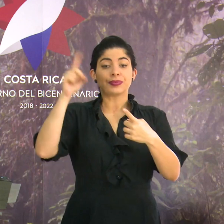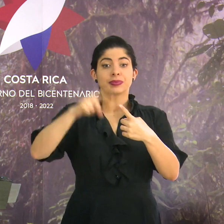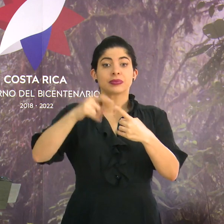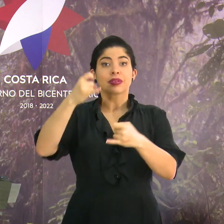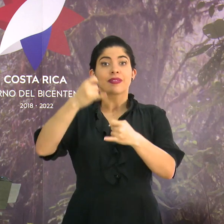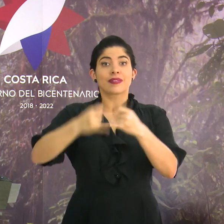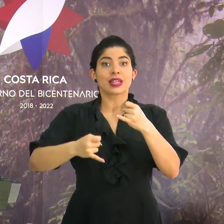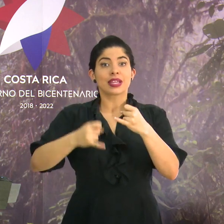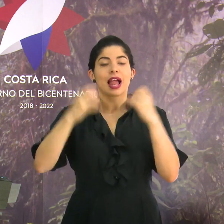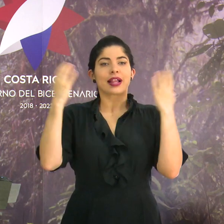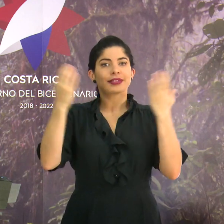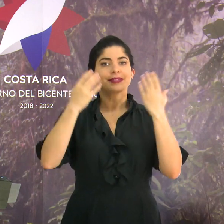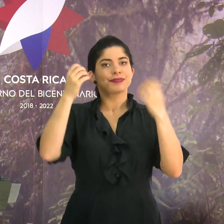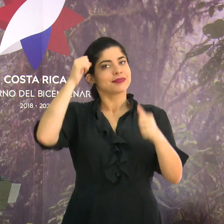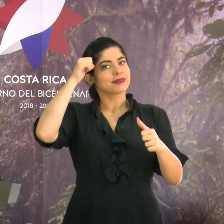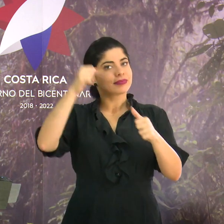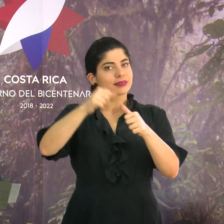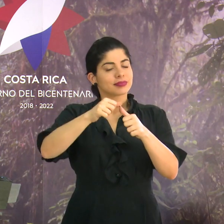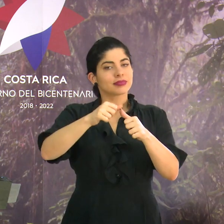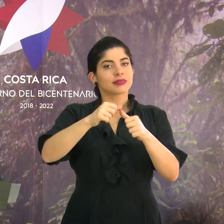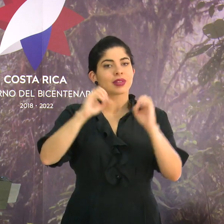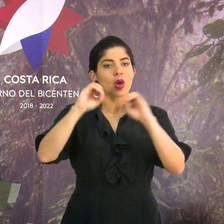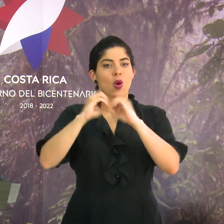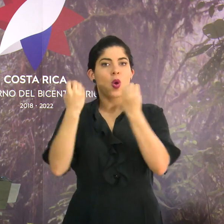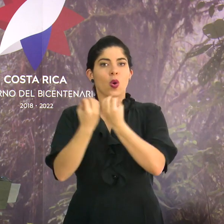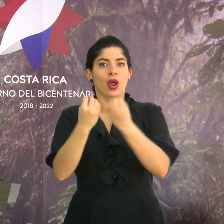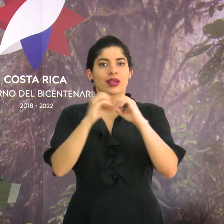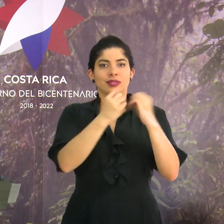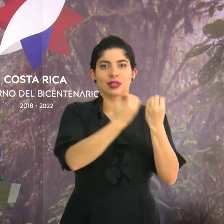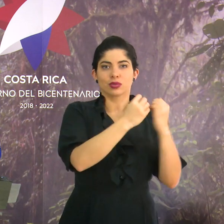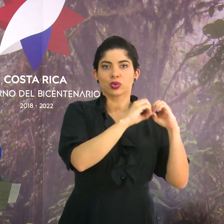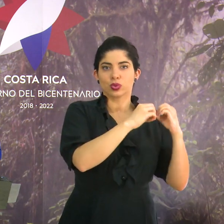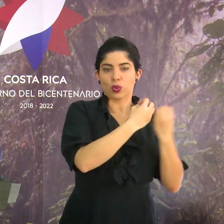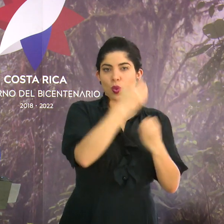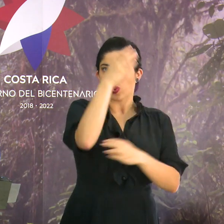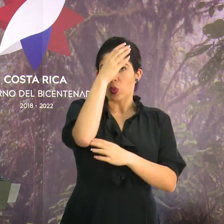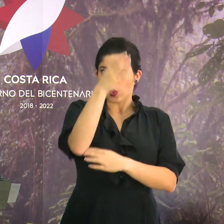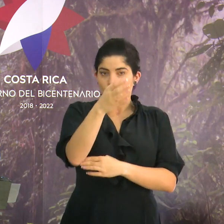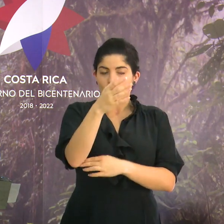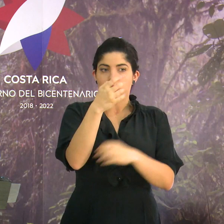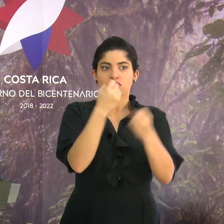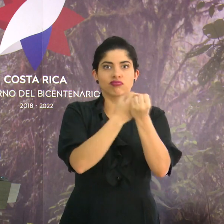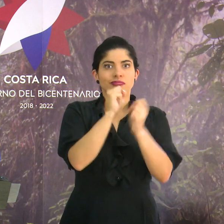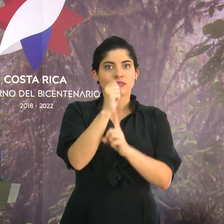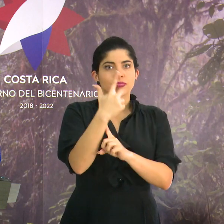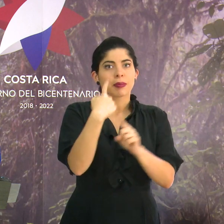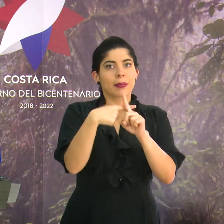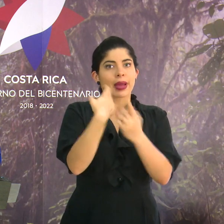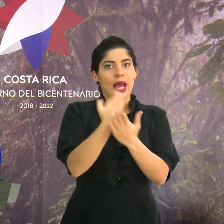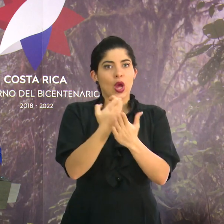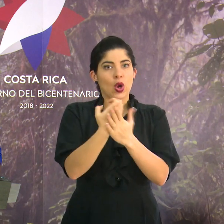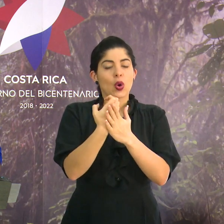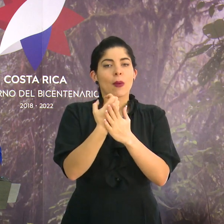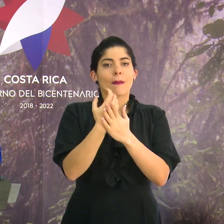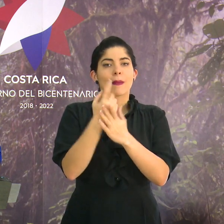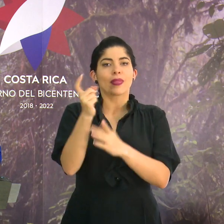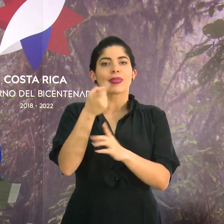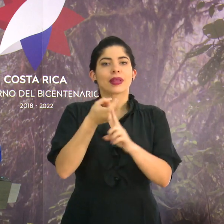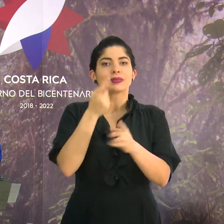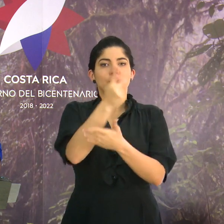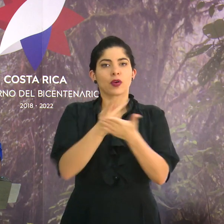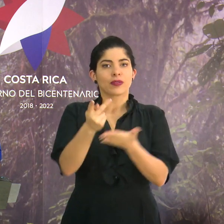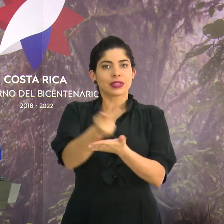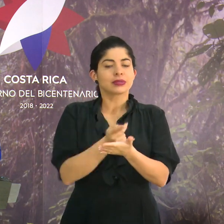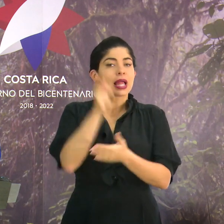con una conmemoración de organizaciones culturales, sociales y económicas de la provincia de